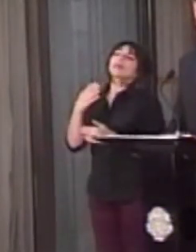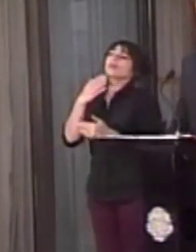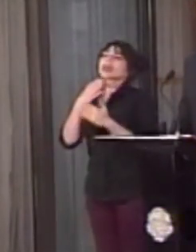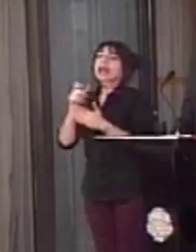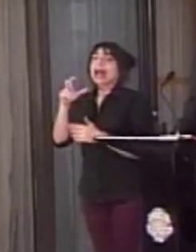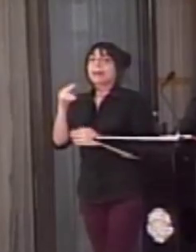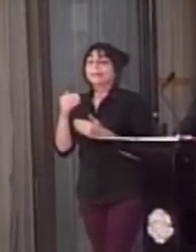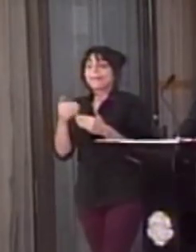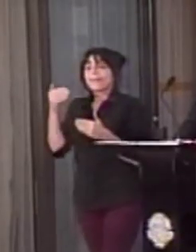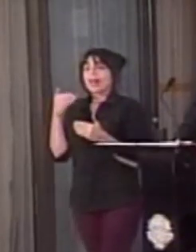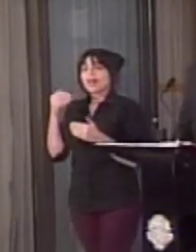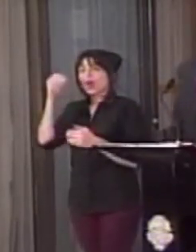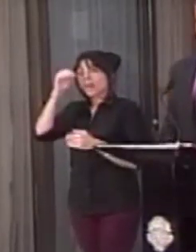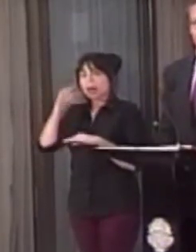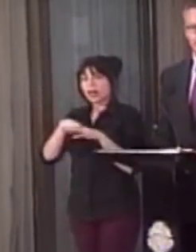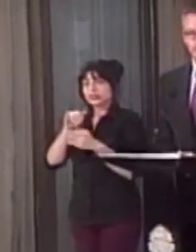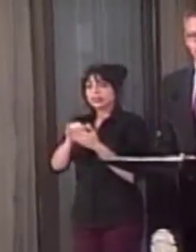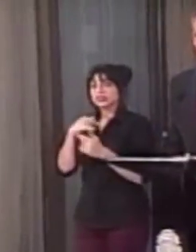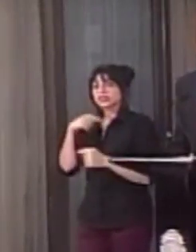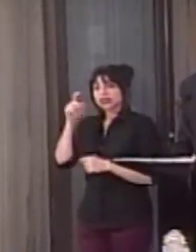Raúl Castro?